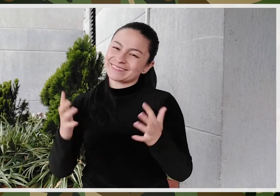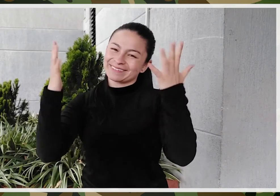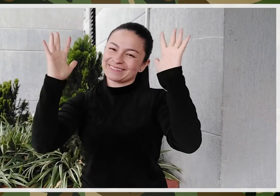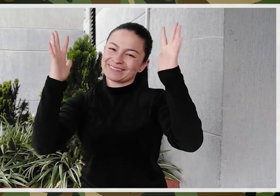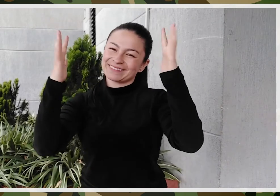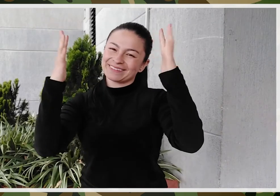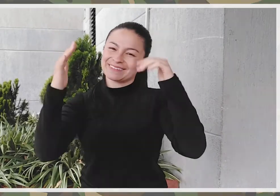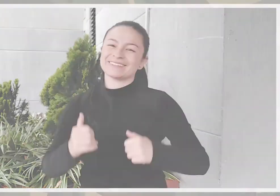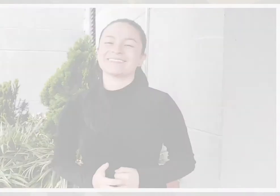comunidad sorda.